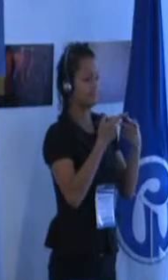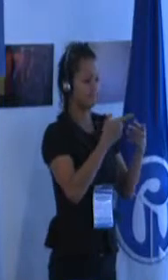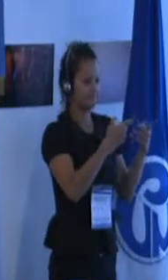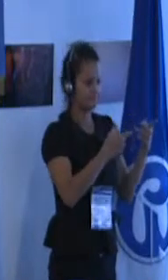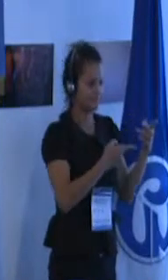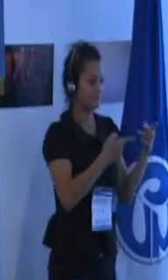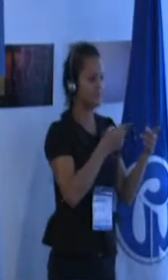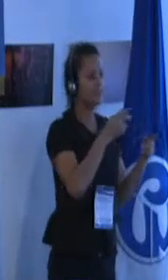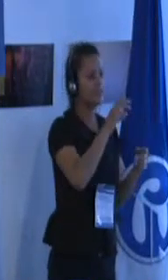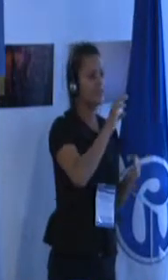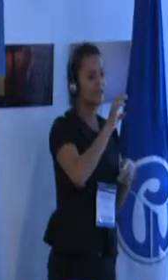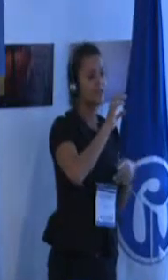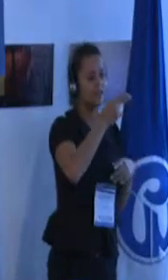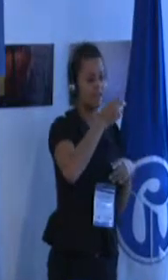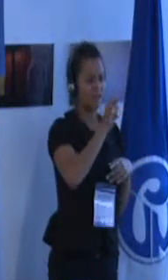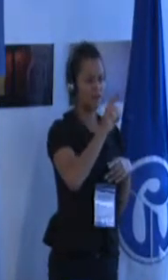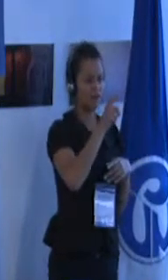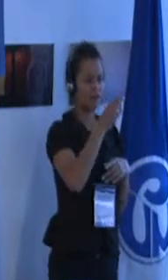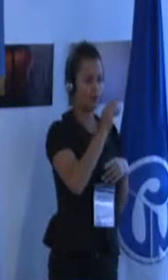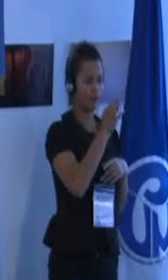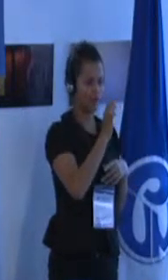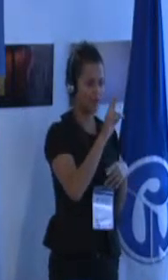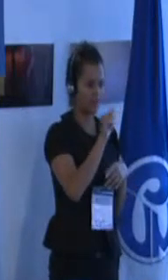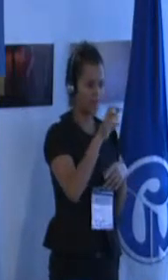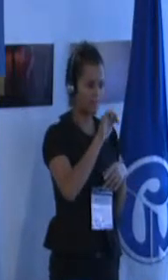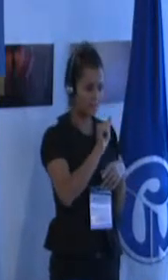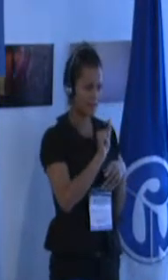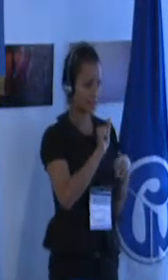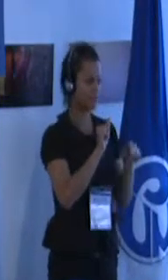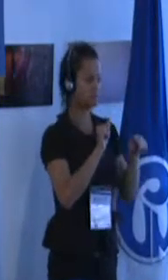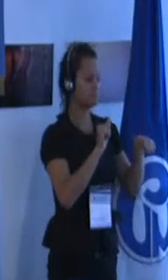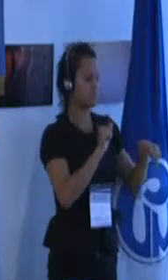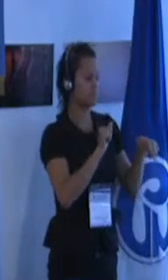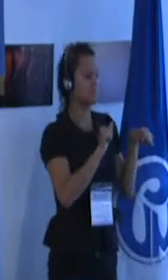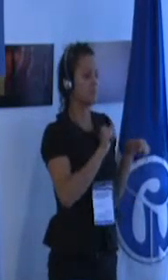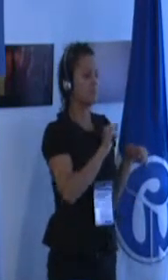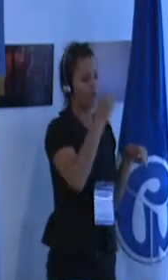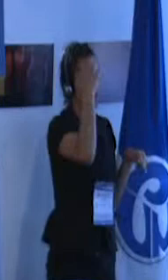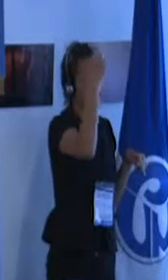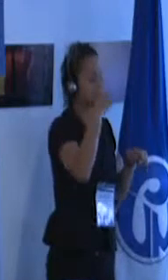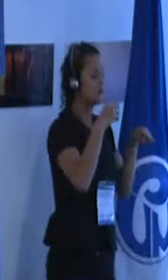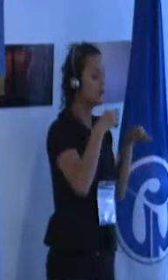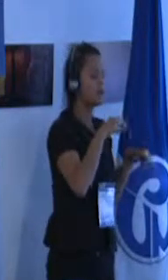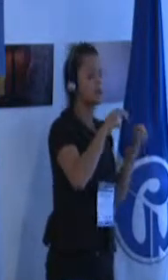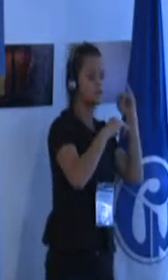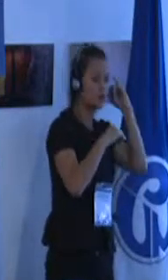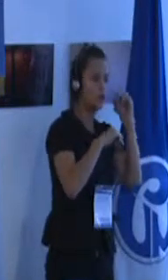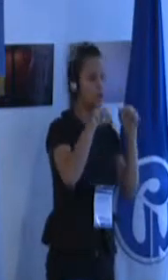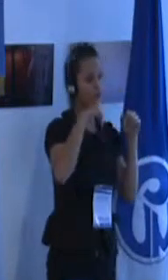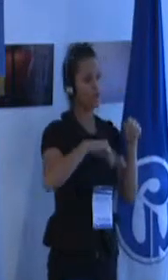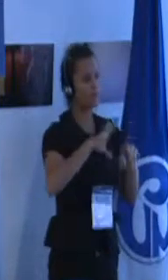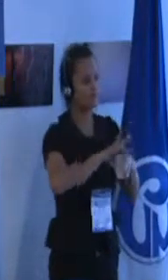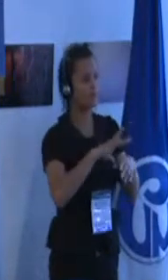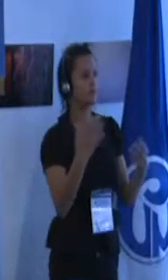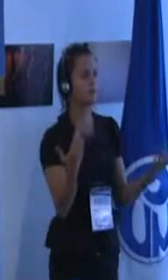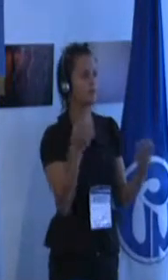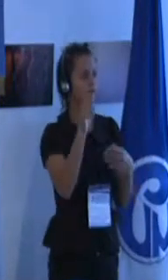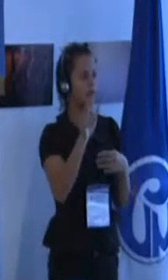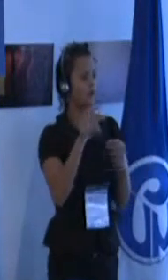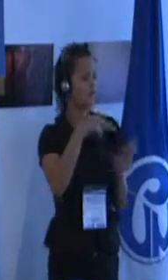la ergoterapia la ayuda de un psicólogo de un médico de un educador especializado